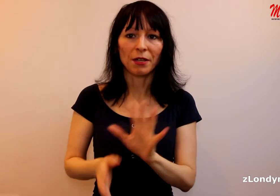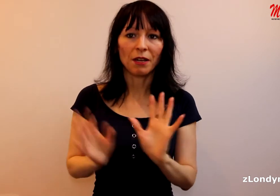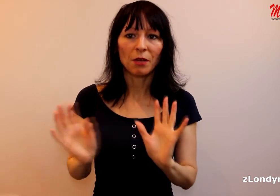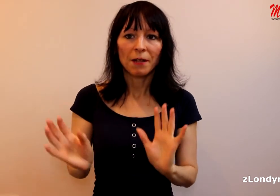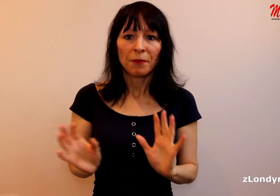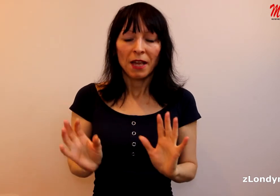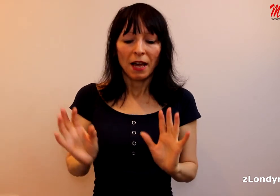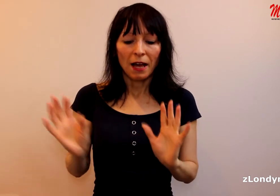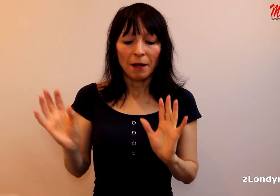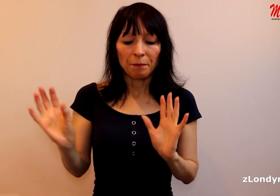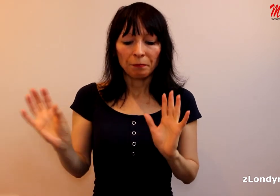jinam